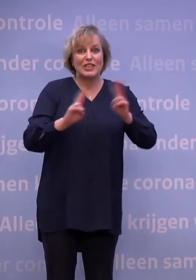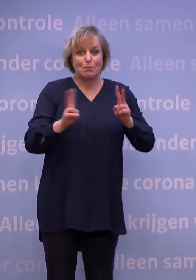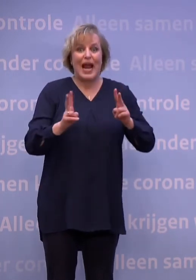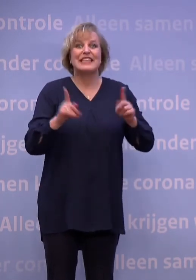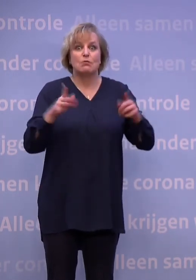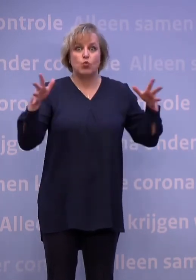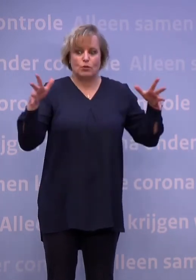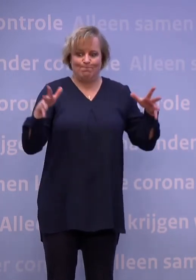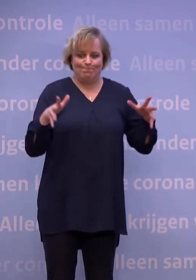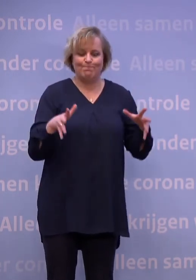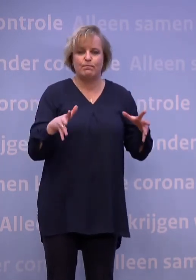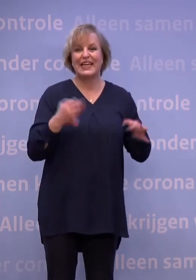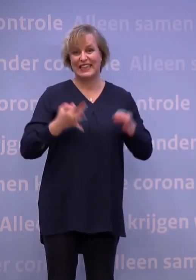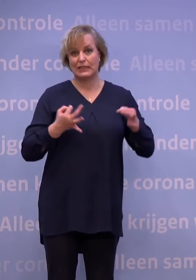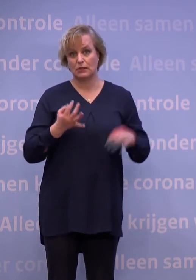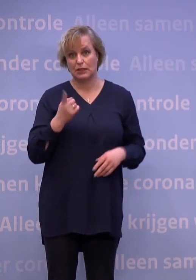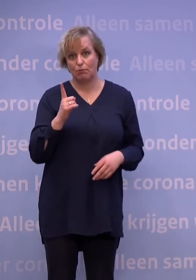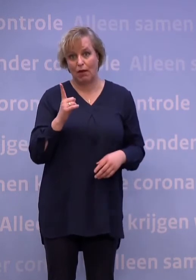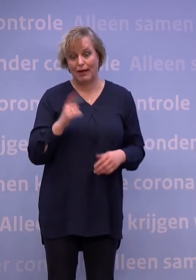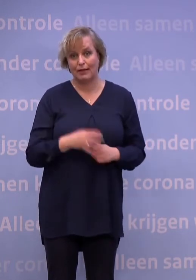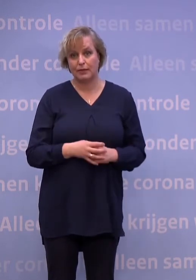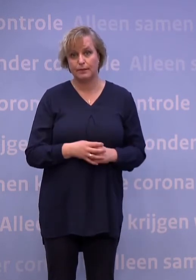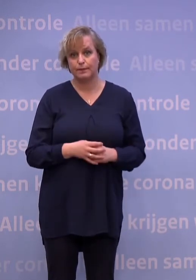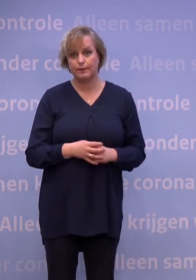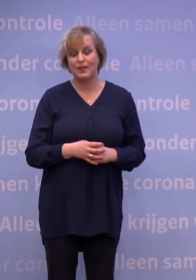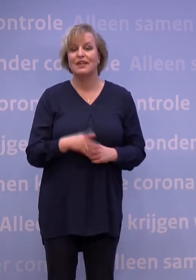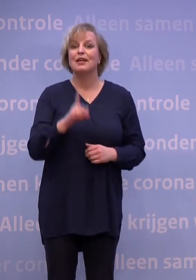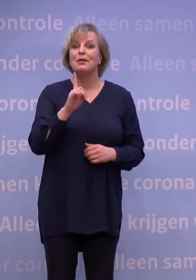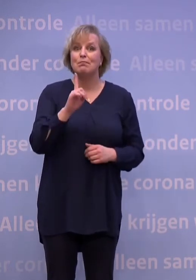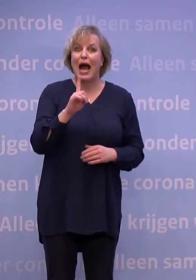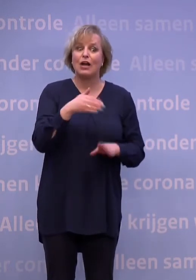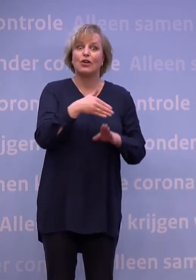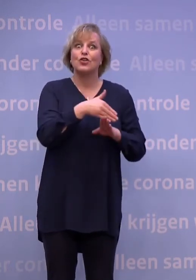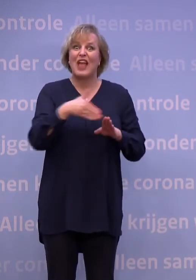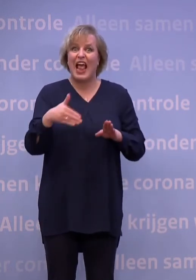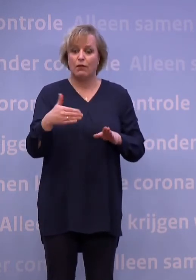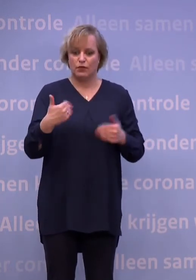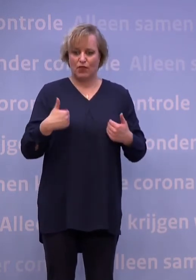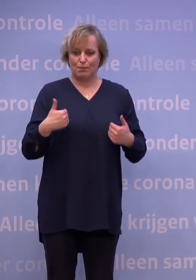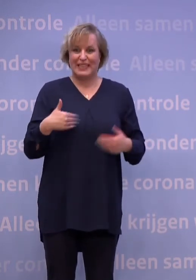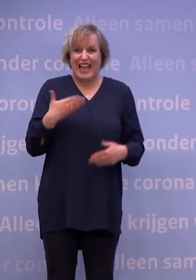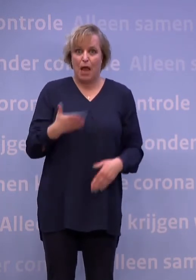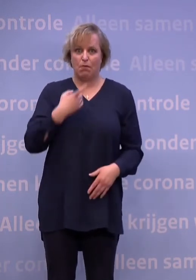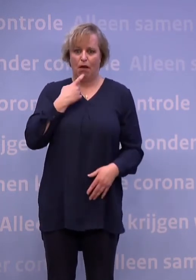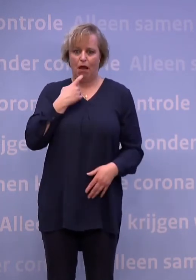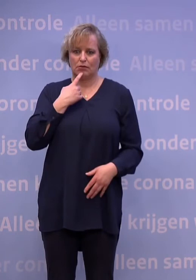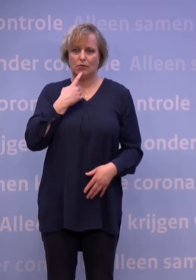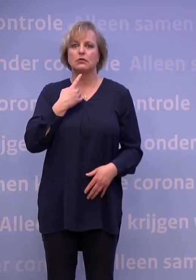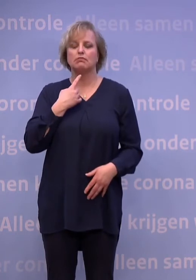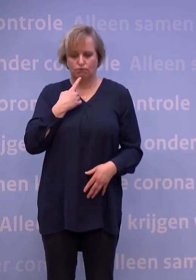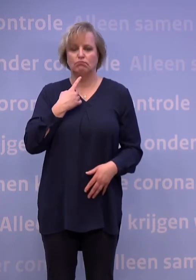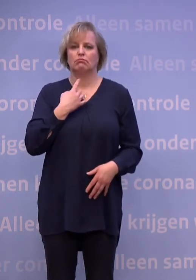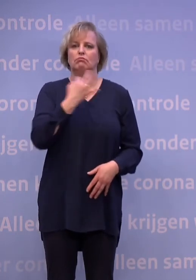dan heeft testen daarin een belangrijke rol. Maar slechts de helft van de mensen met klachten laat nu een test doen. Dus